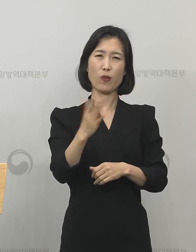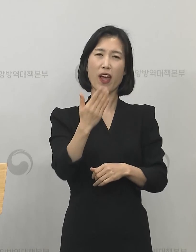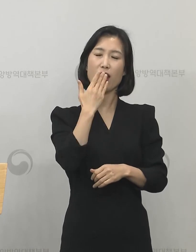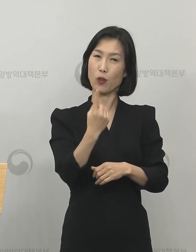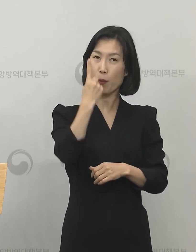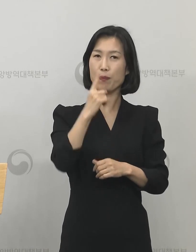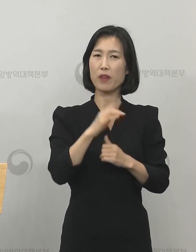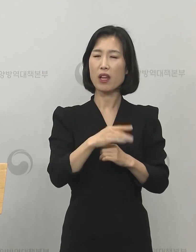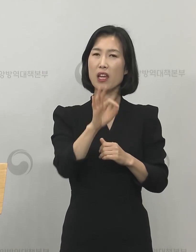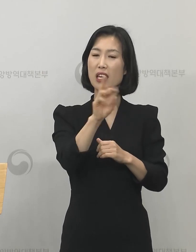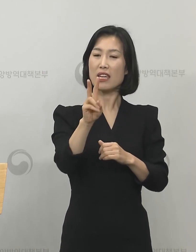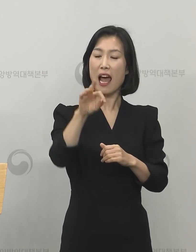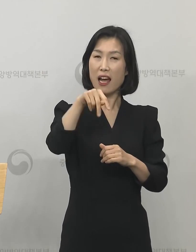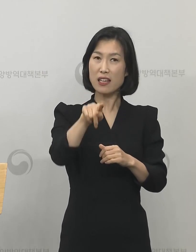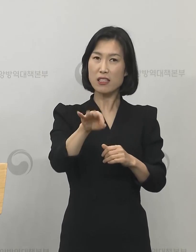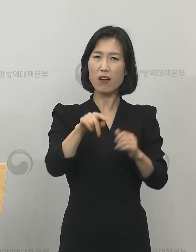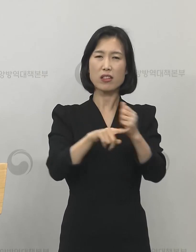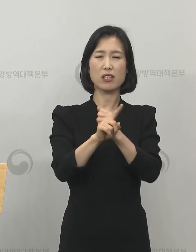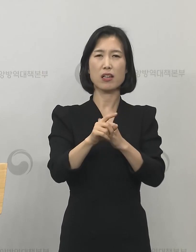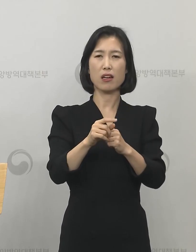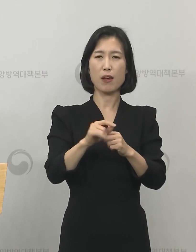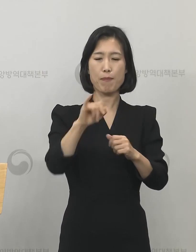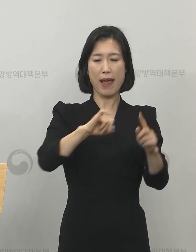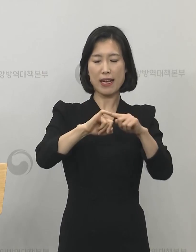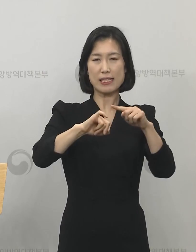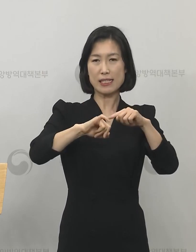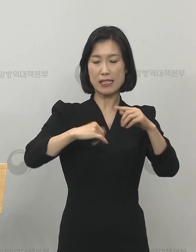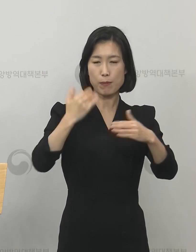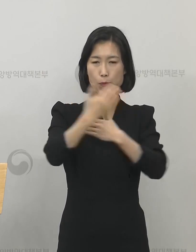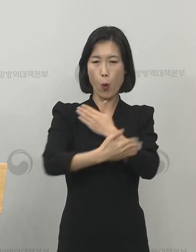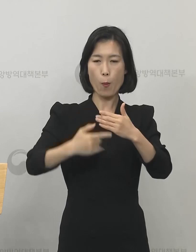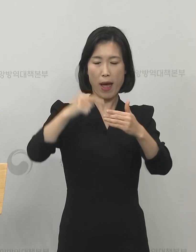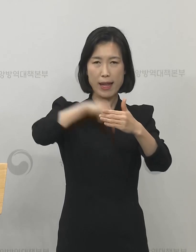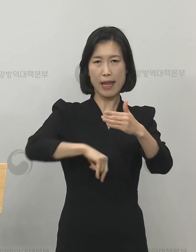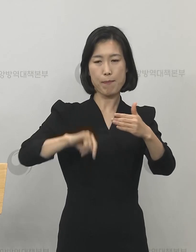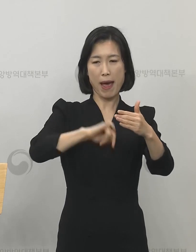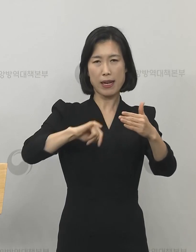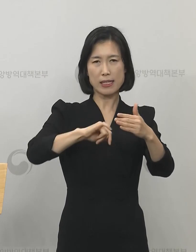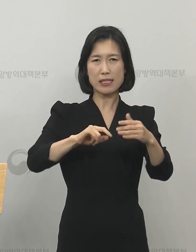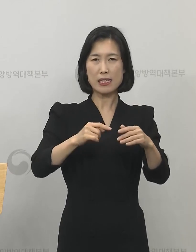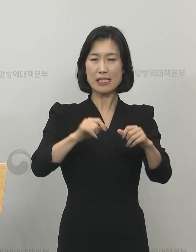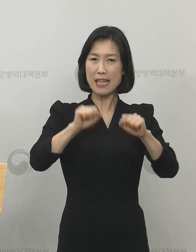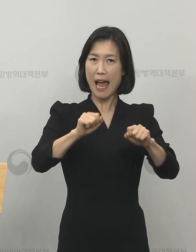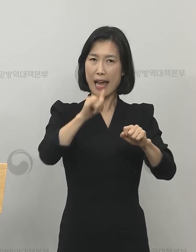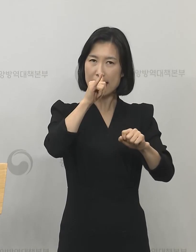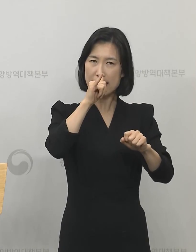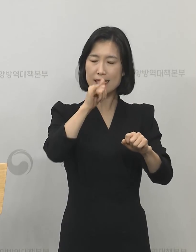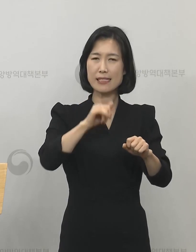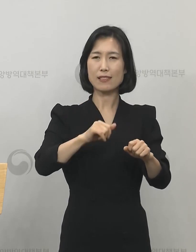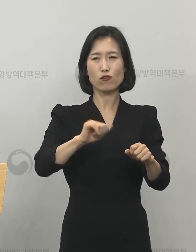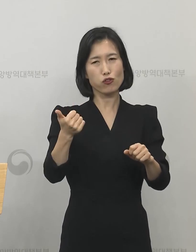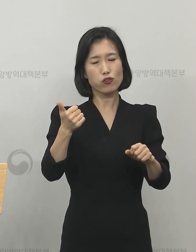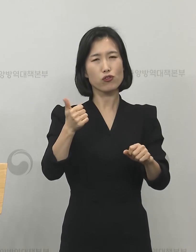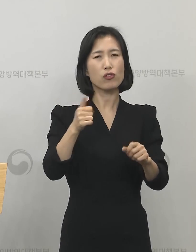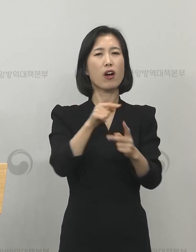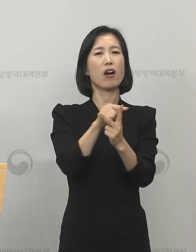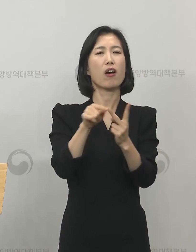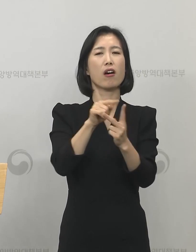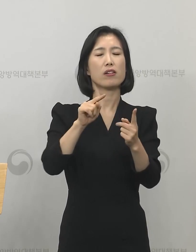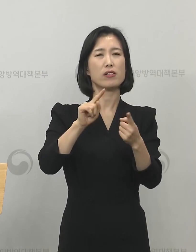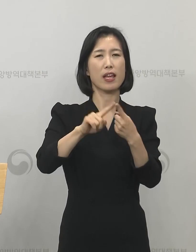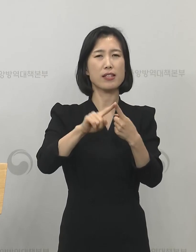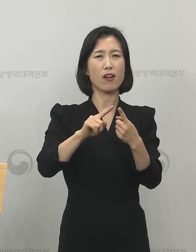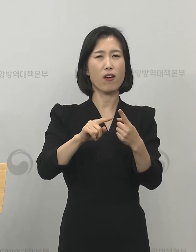살아있는 그런 바이러스로 인한 유전자 검사 양성인지 아닌지에 대해서는